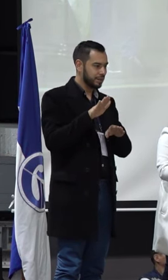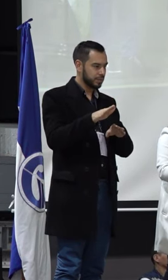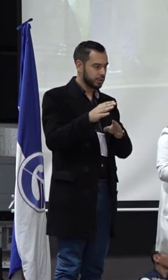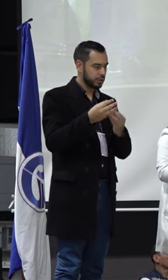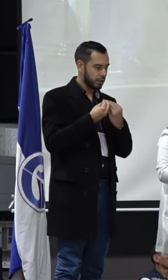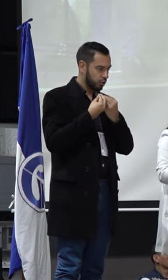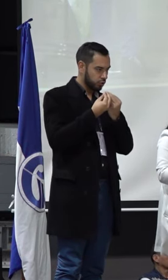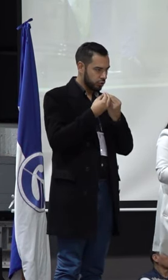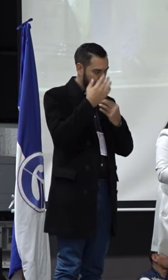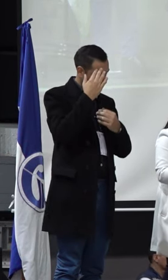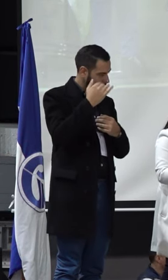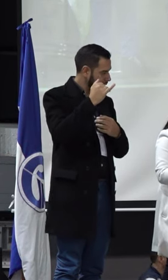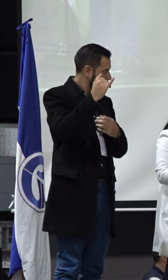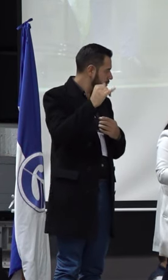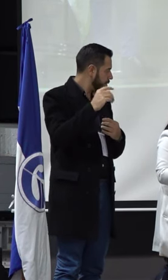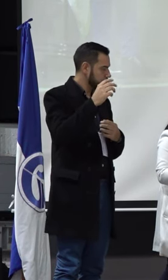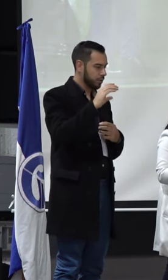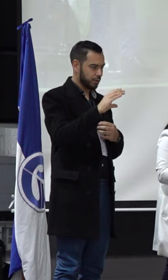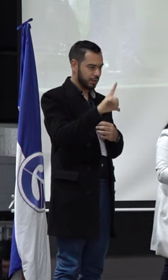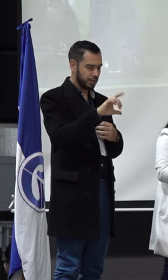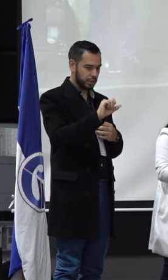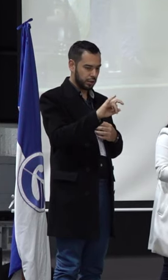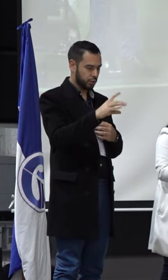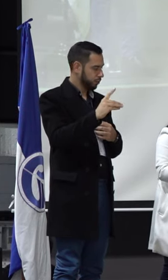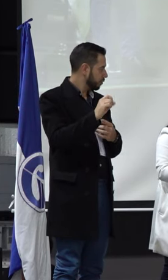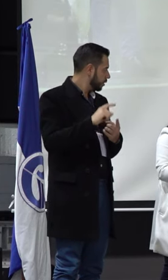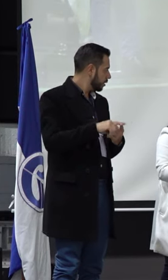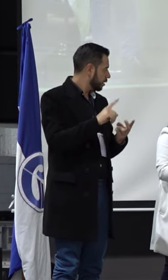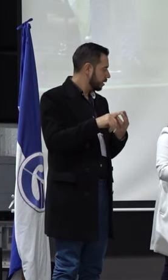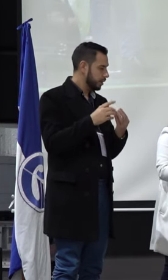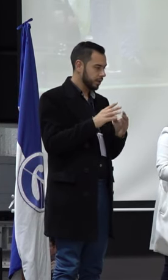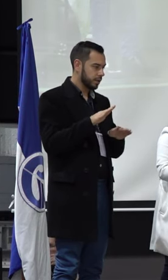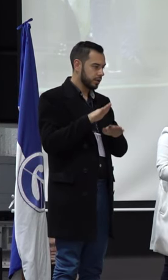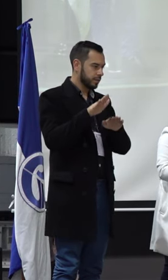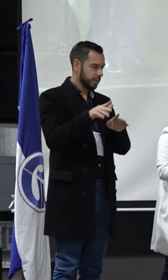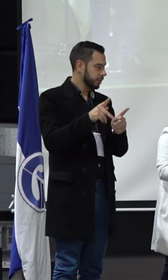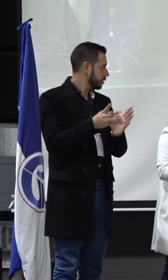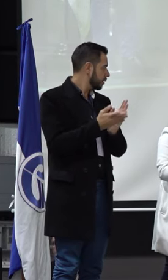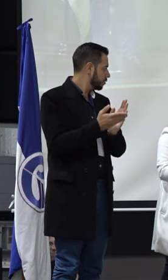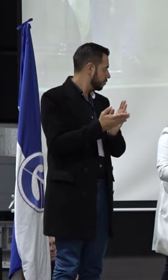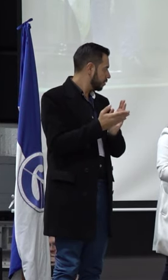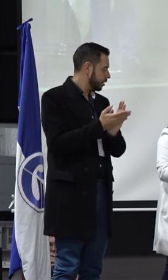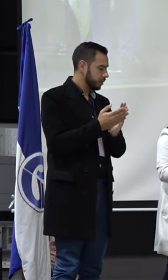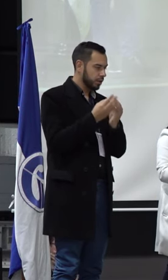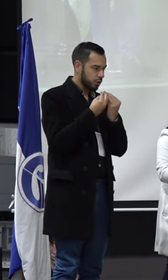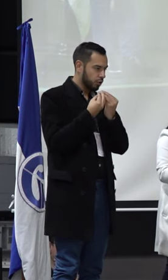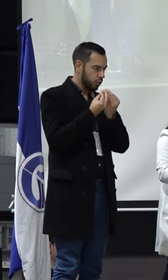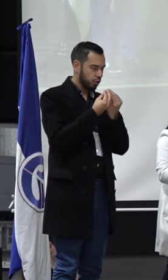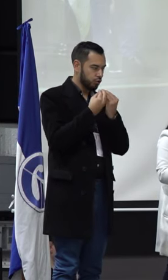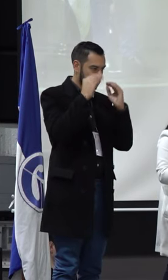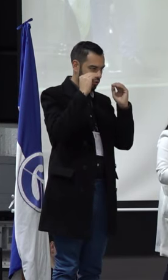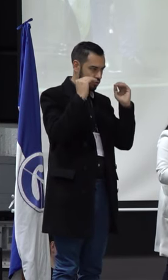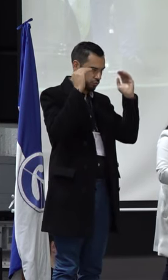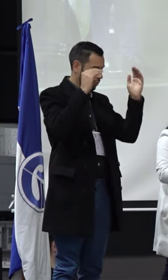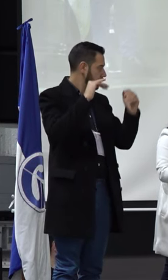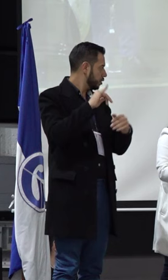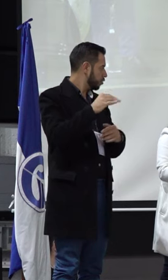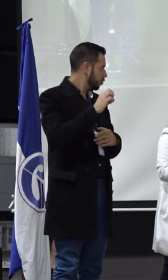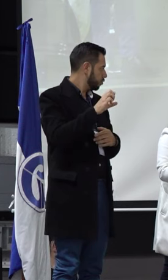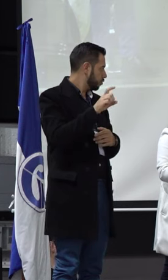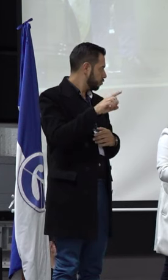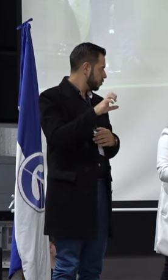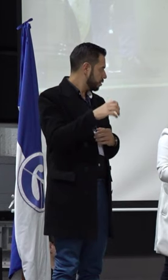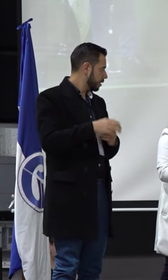consejo académico, profesora Clave Marcela Chapetón y representante de estudiantes ante consejo superior, José Gregorio Cárdenas.